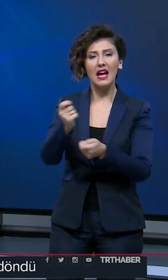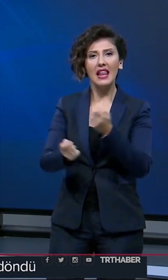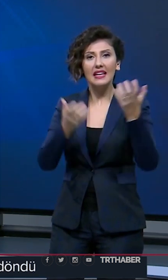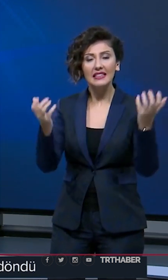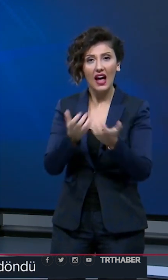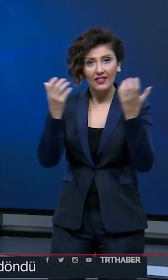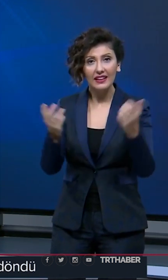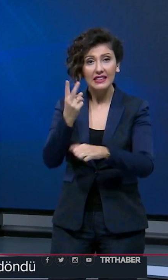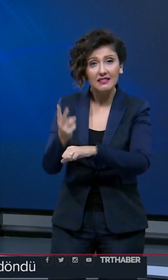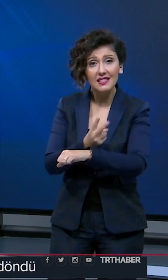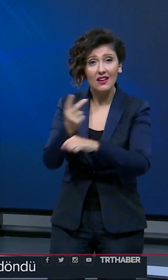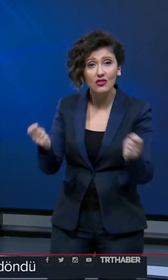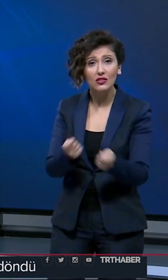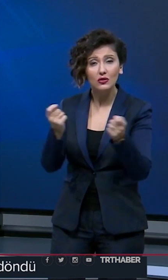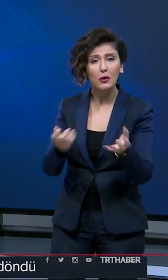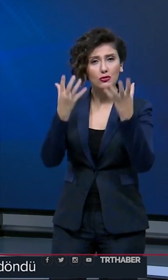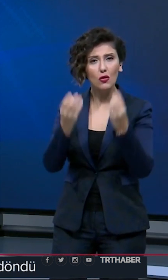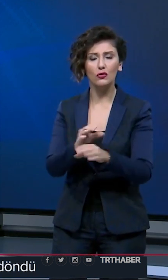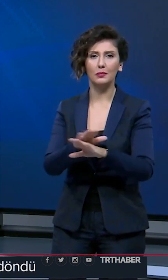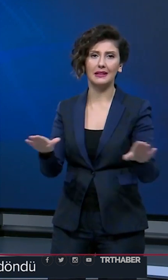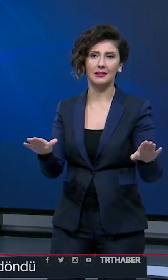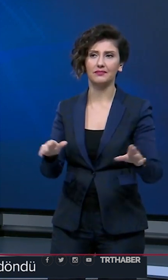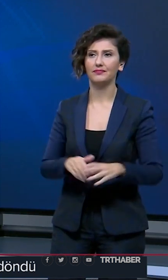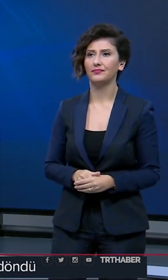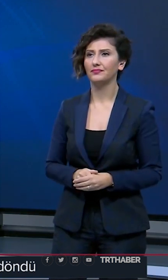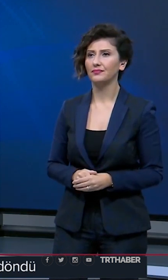ettiği yangın, iki saatlik çalışmayla söndürülebildi.